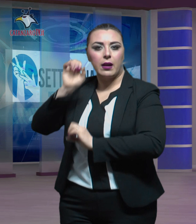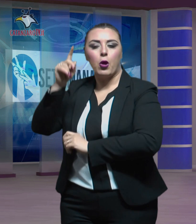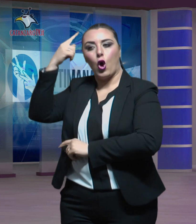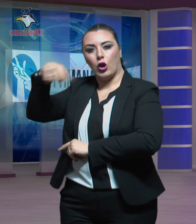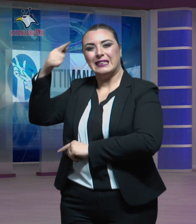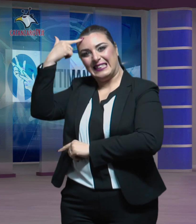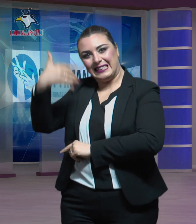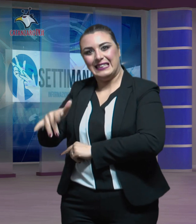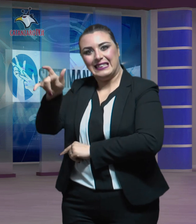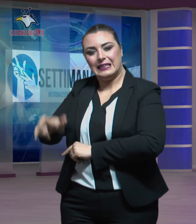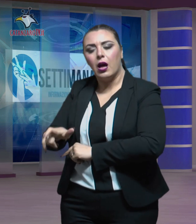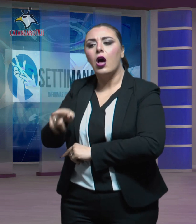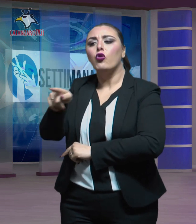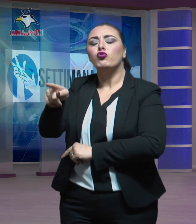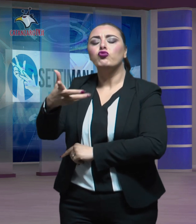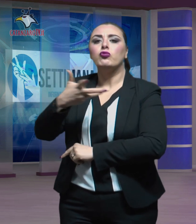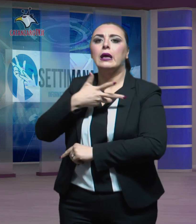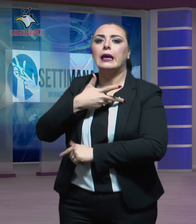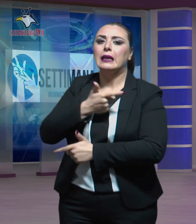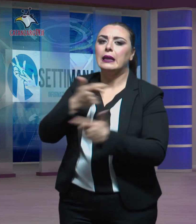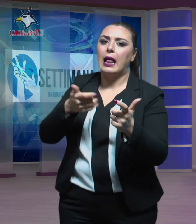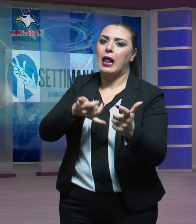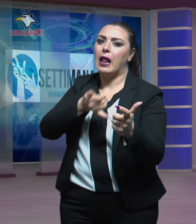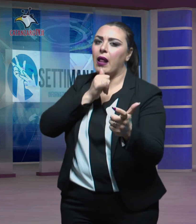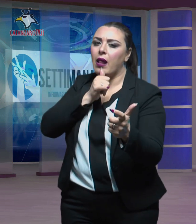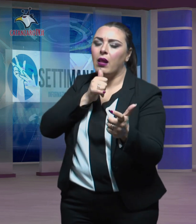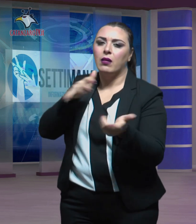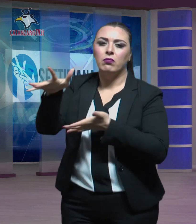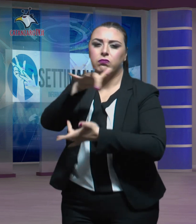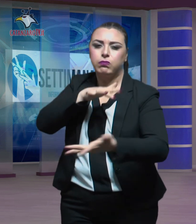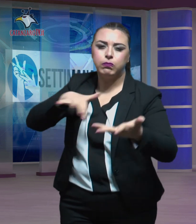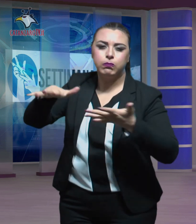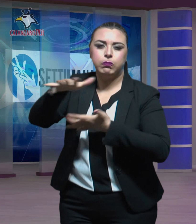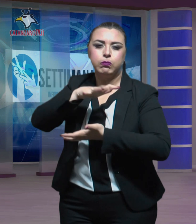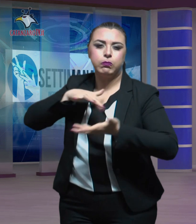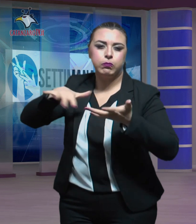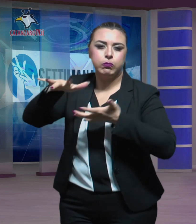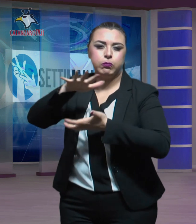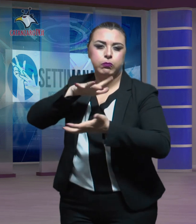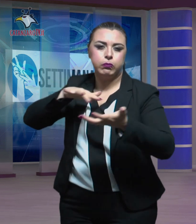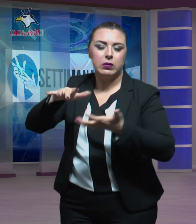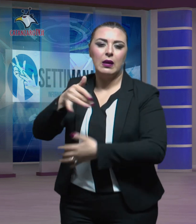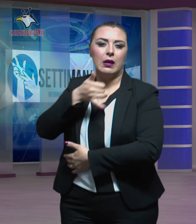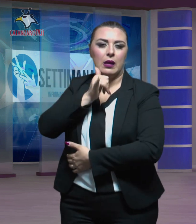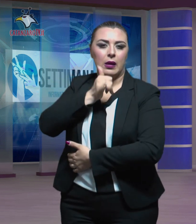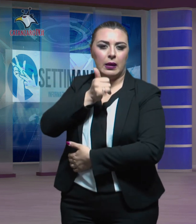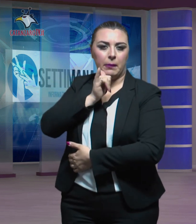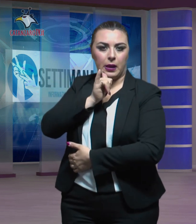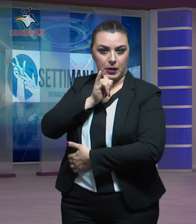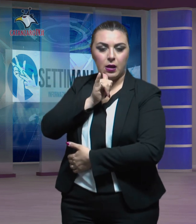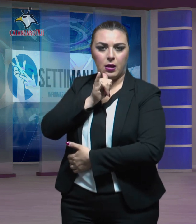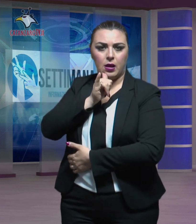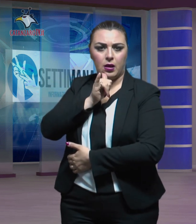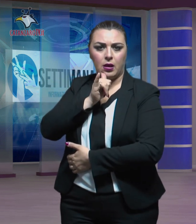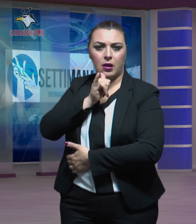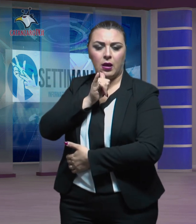evidente stato di alterazione causato da abuso di sostanze alcoliche,